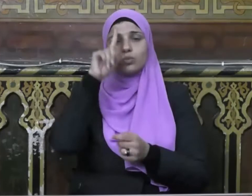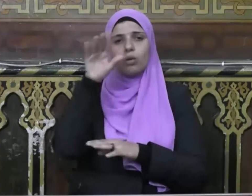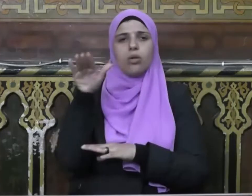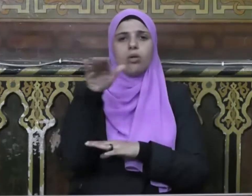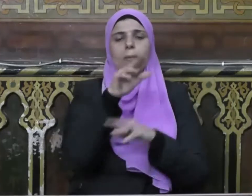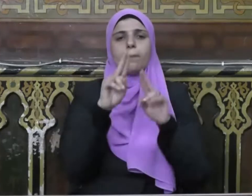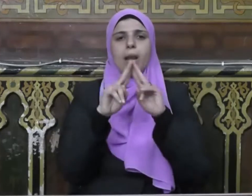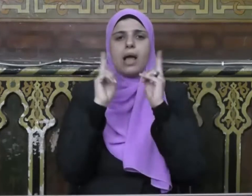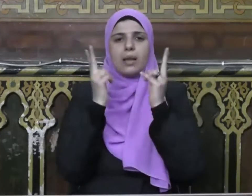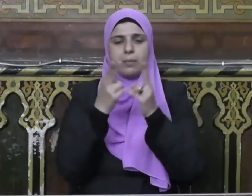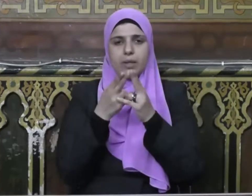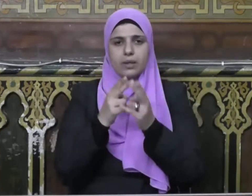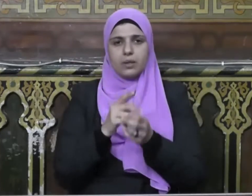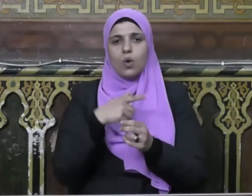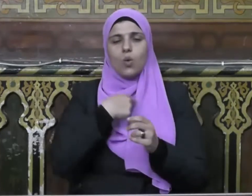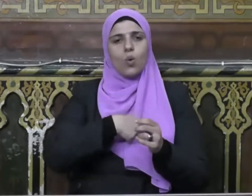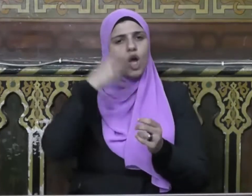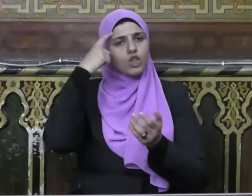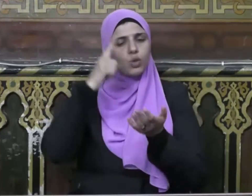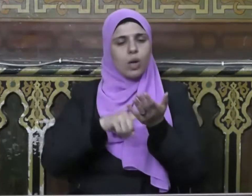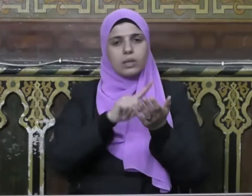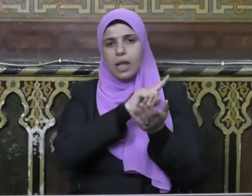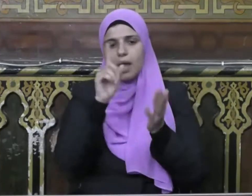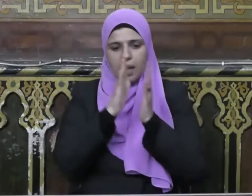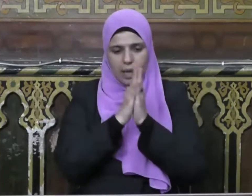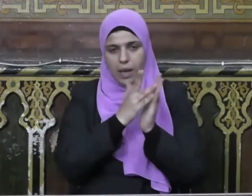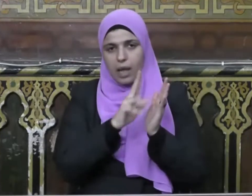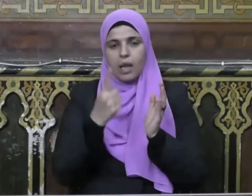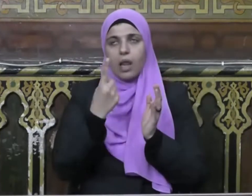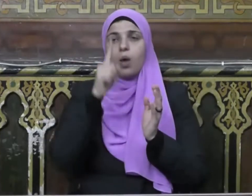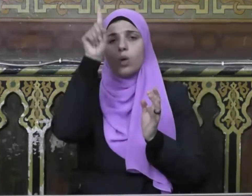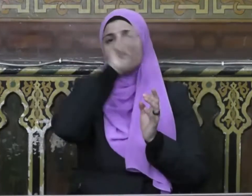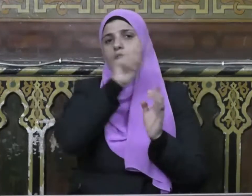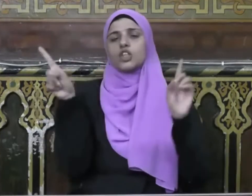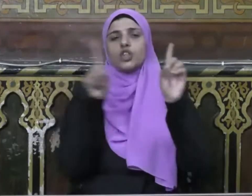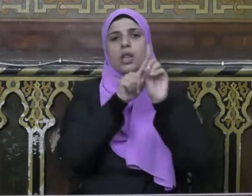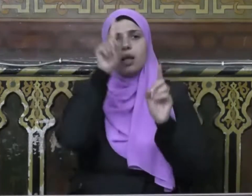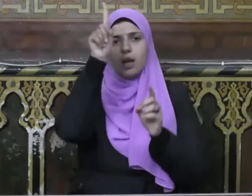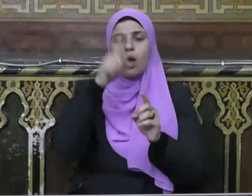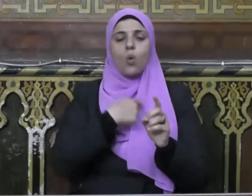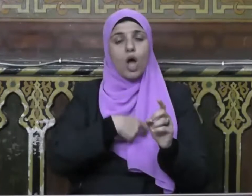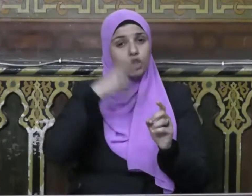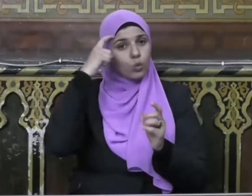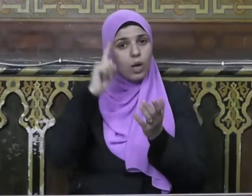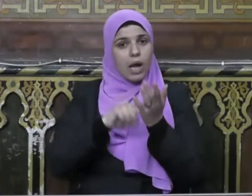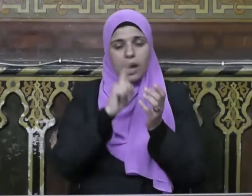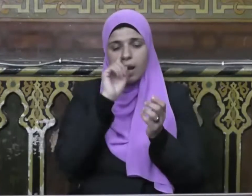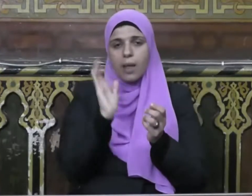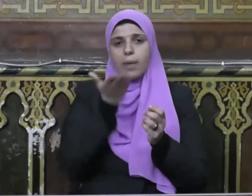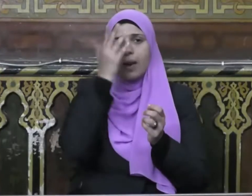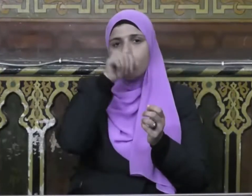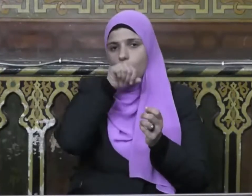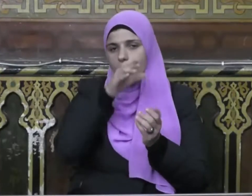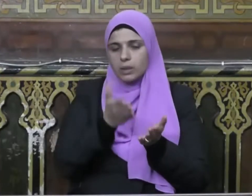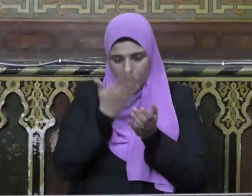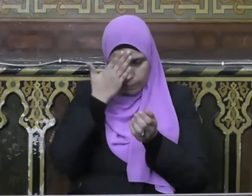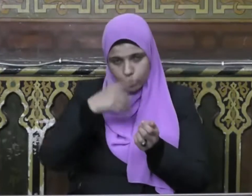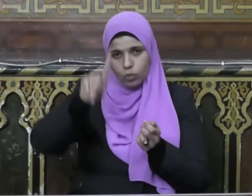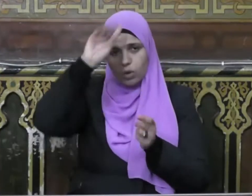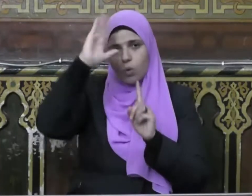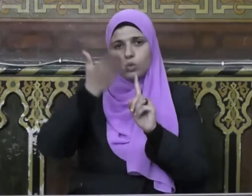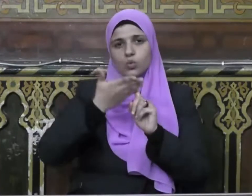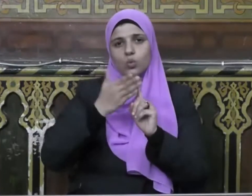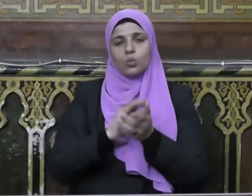الحمد لله رب العالمين وأشهد أن لا إله إلا الله وحده لا شريك له وأشهد أن سيدنا